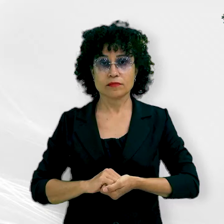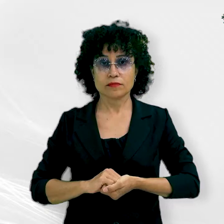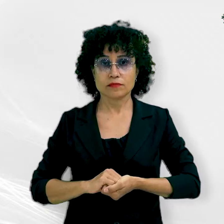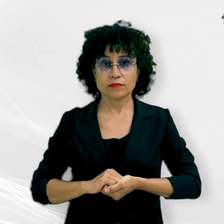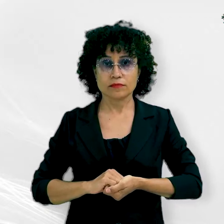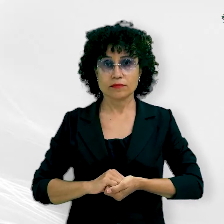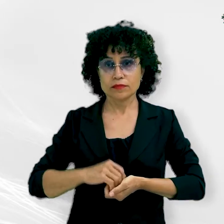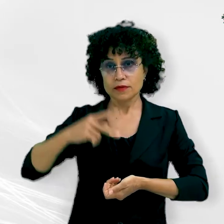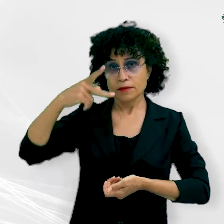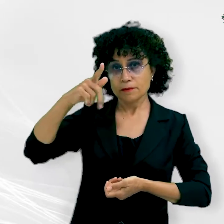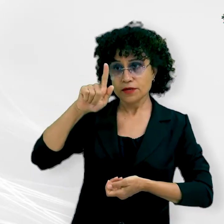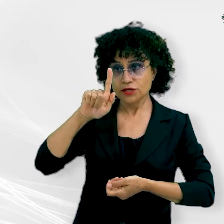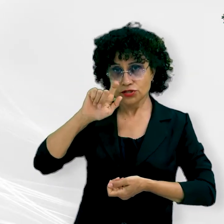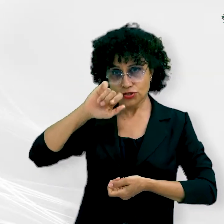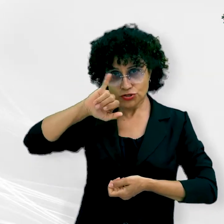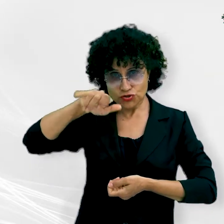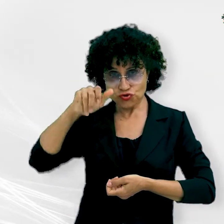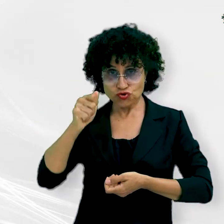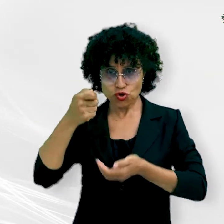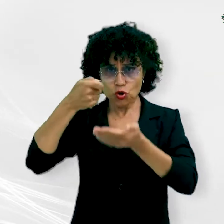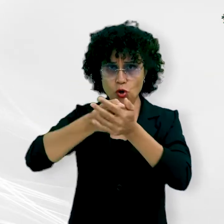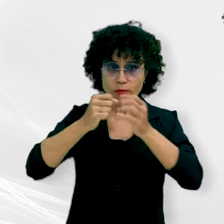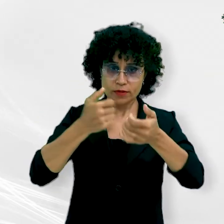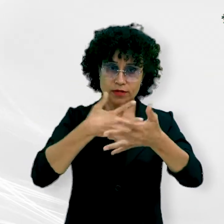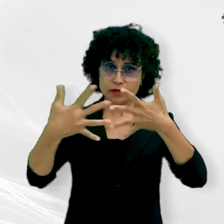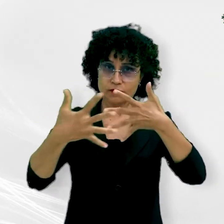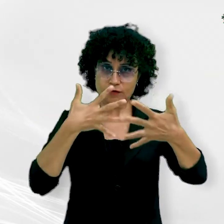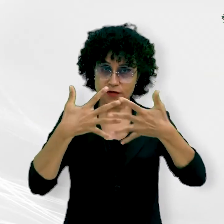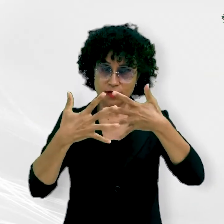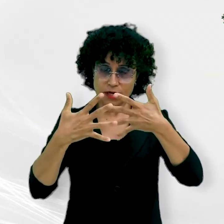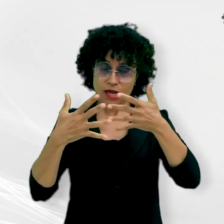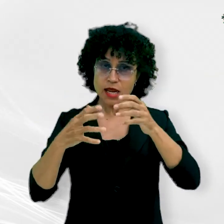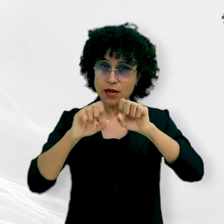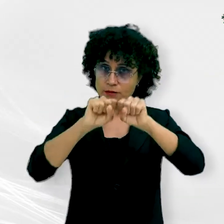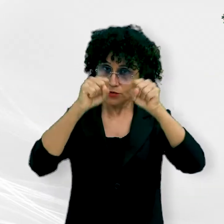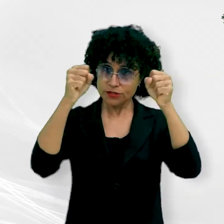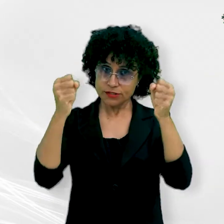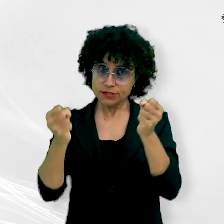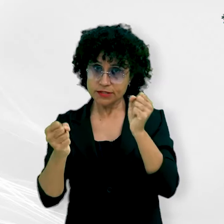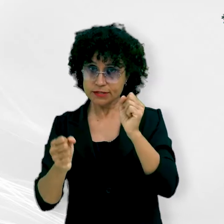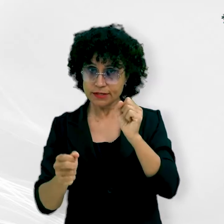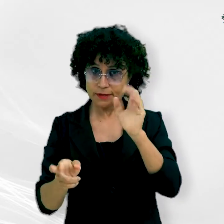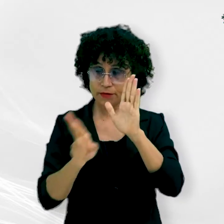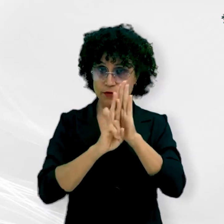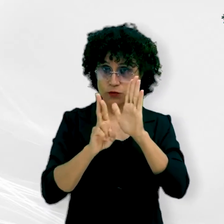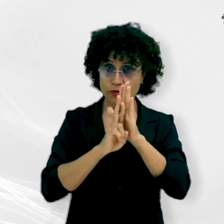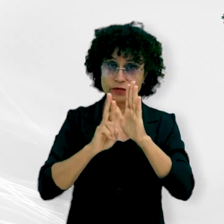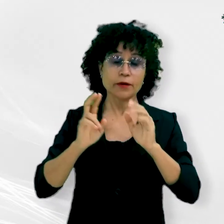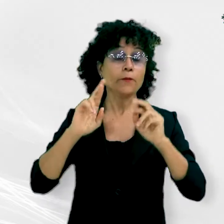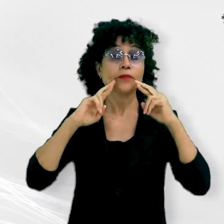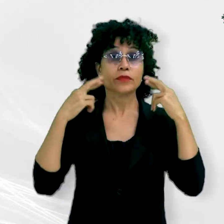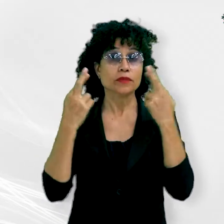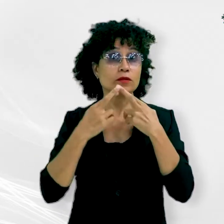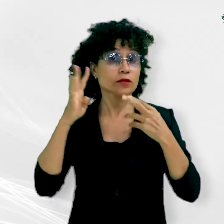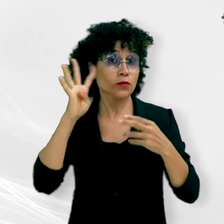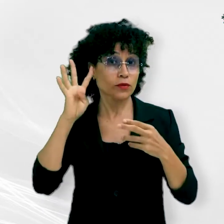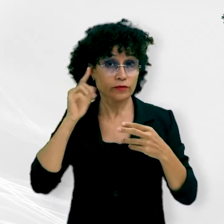PGJ cobra transparência do sistema de regulação. Em reunião realizada na manhã desta quarta-feira, dia